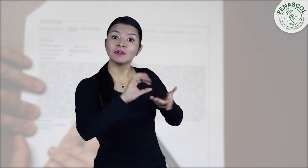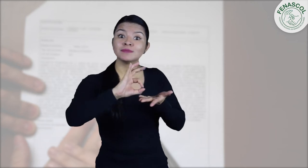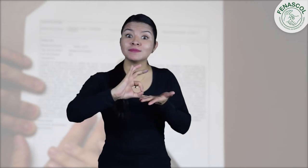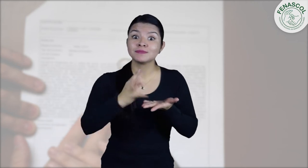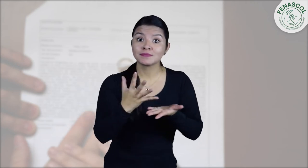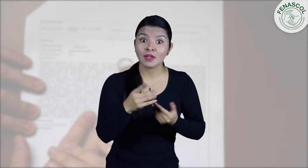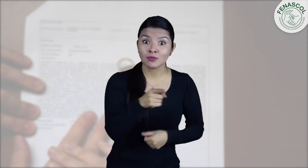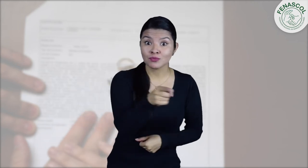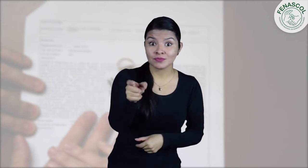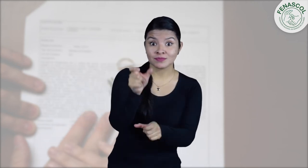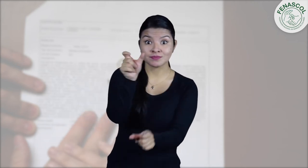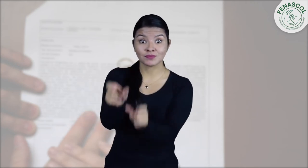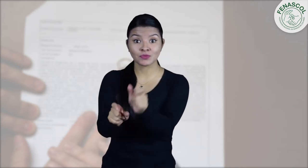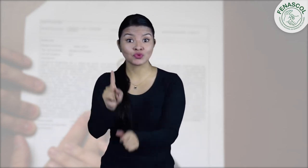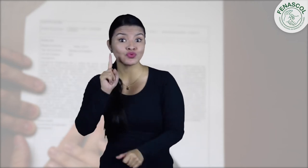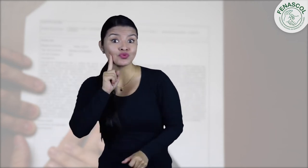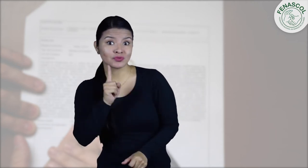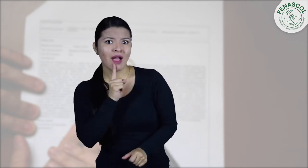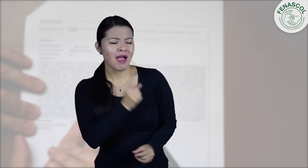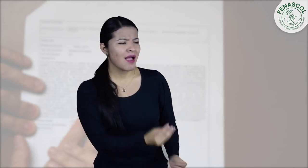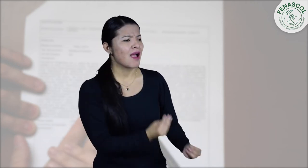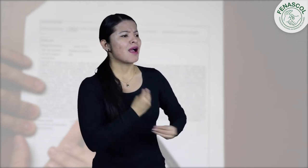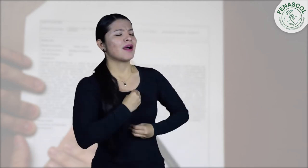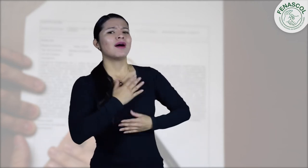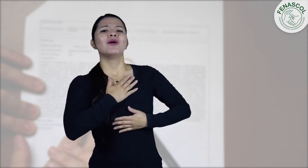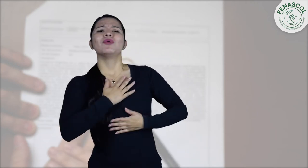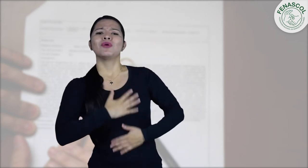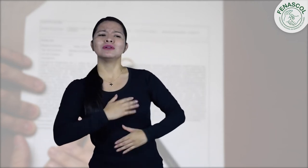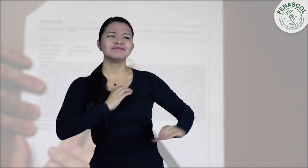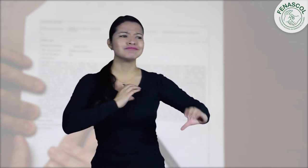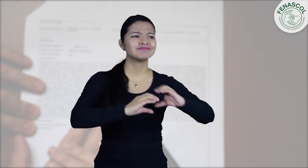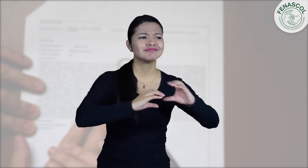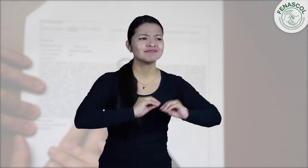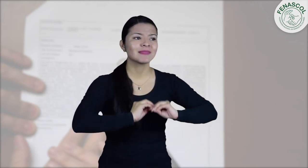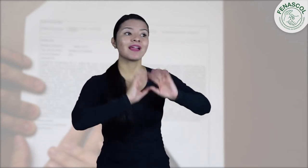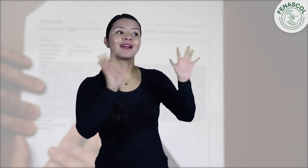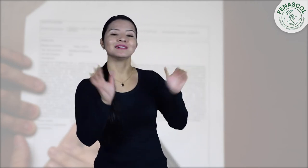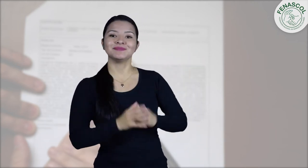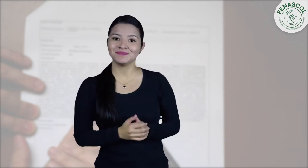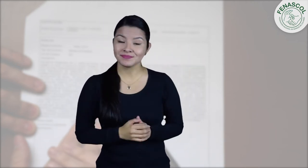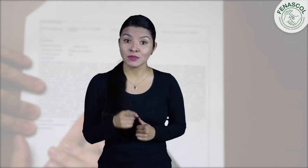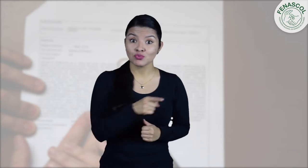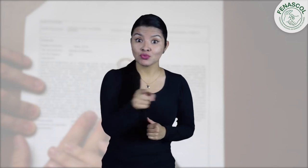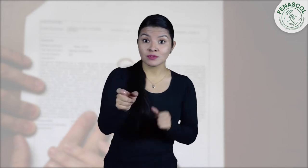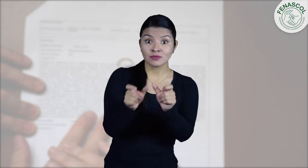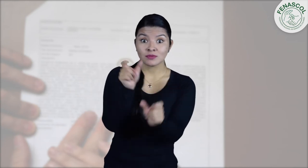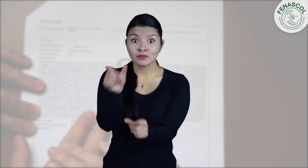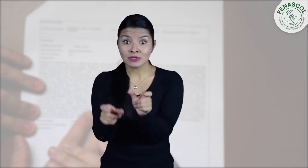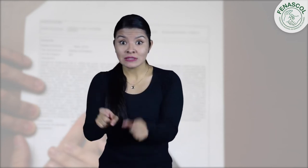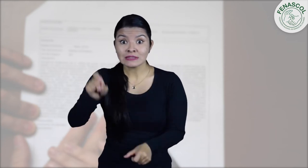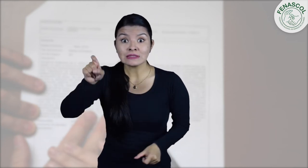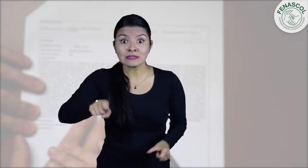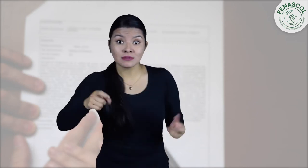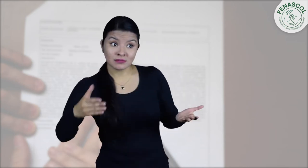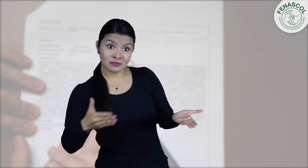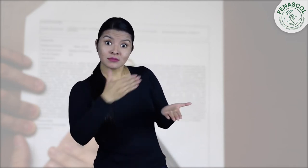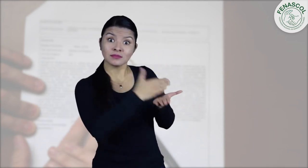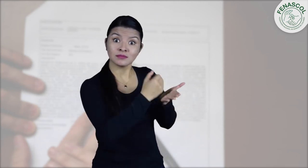realizar los ajustes razonables para las personas sordas, con el fin de brindar la mejor atención y una comunicación satisfactoria.